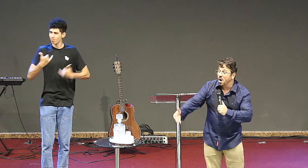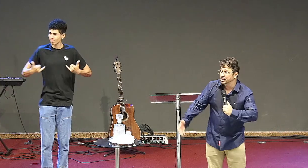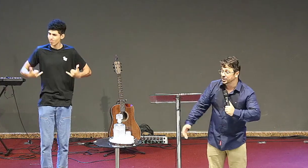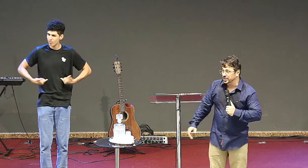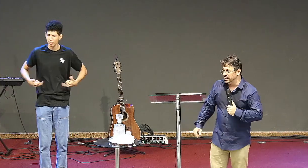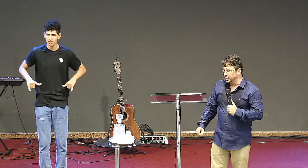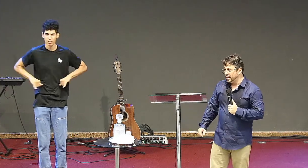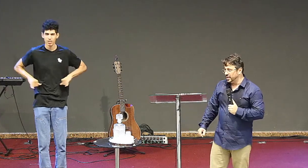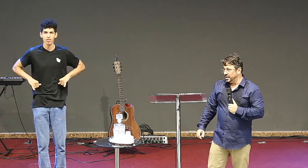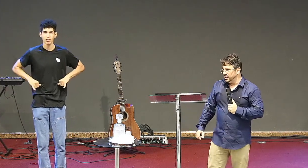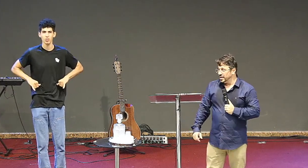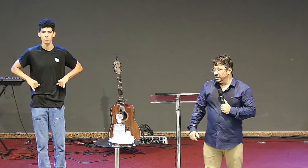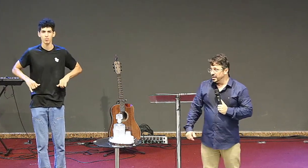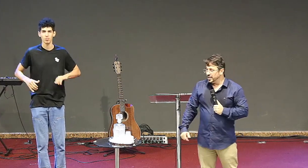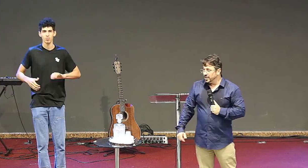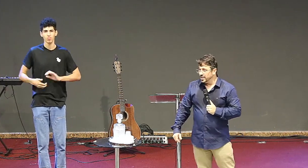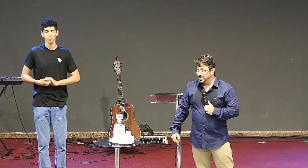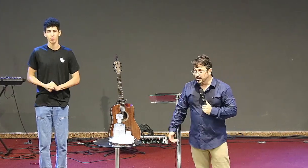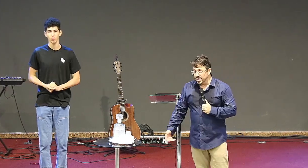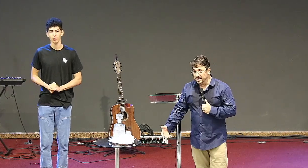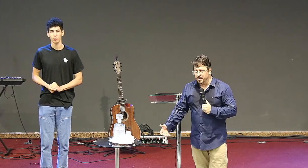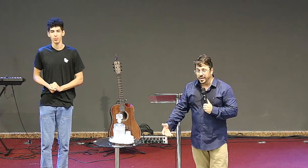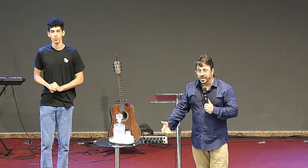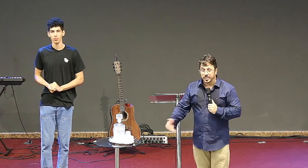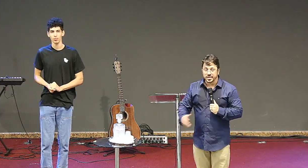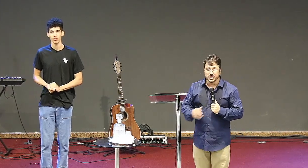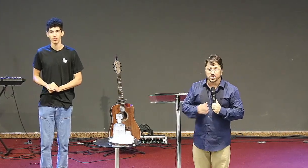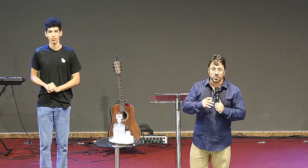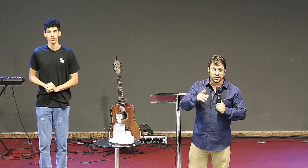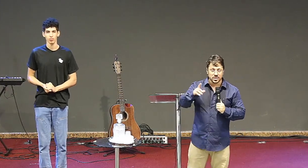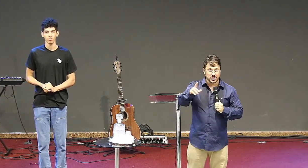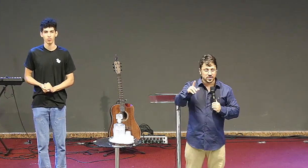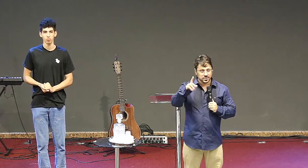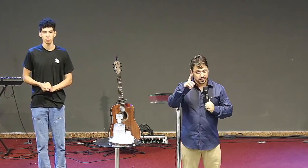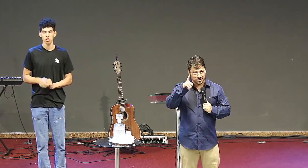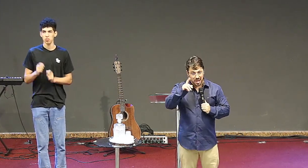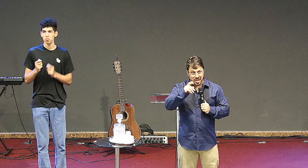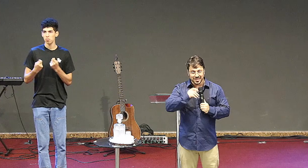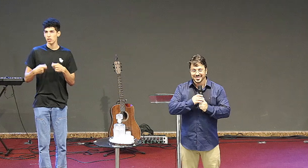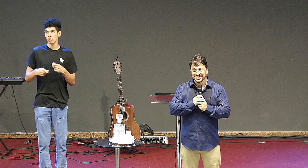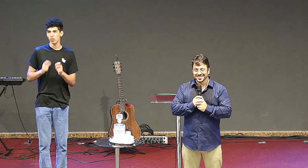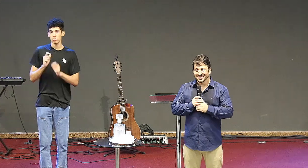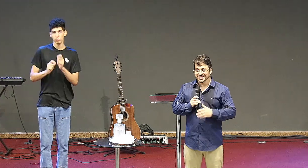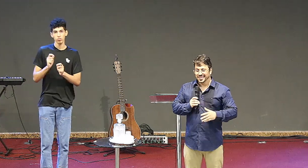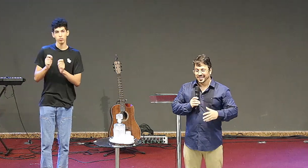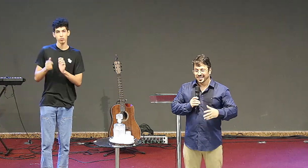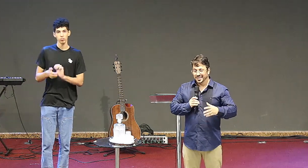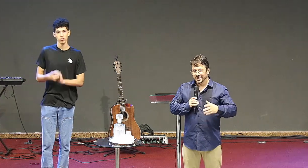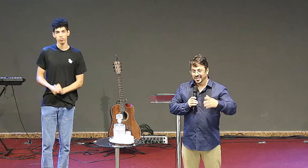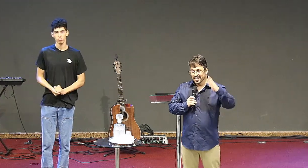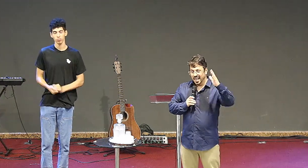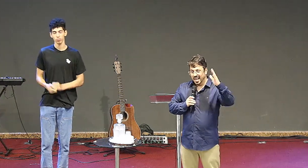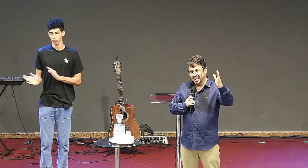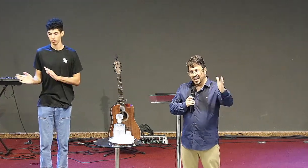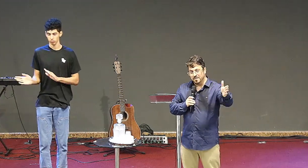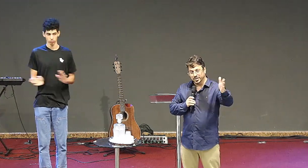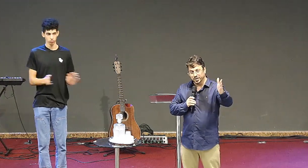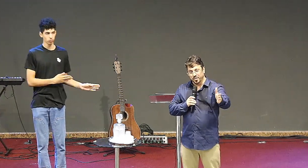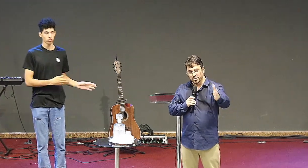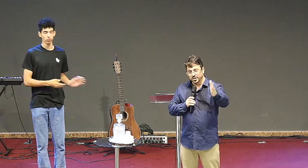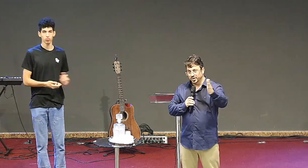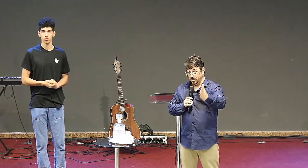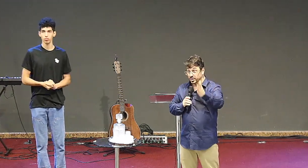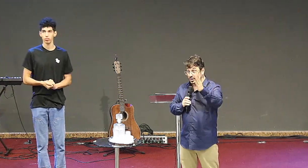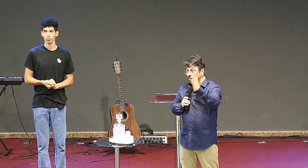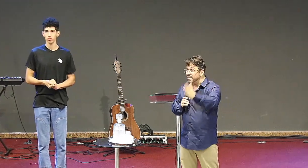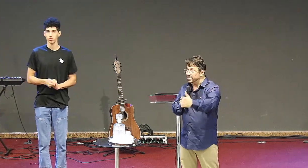morte o que que depende para que isso aconteça entenda lembra-te